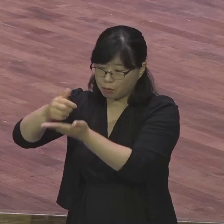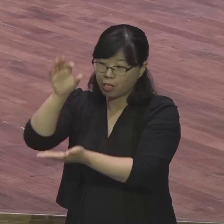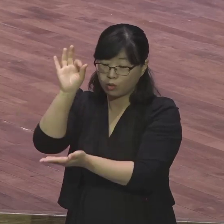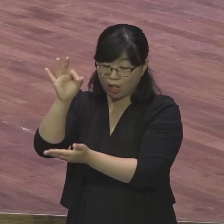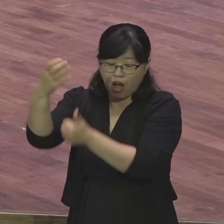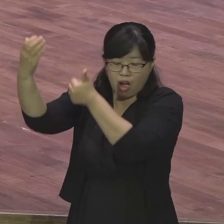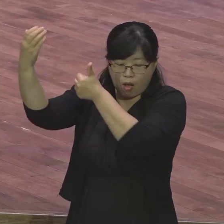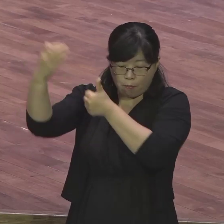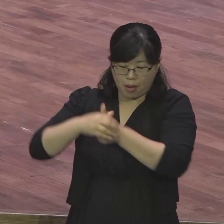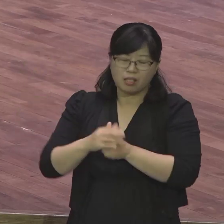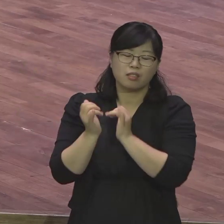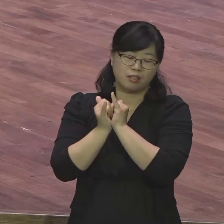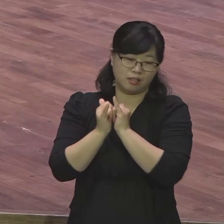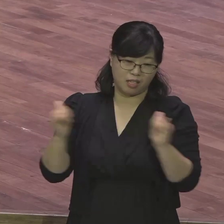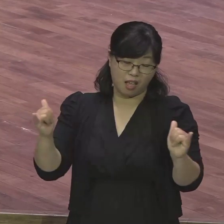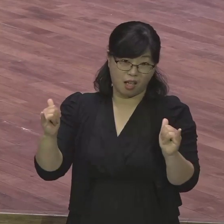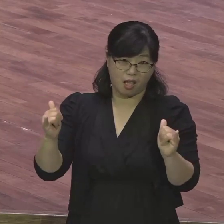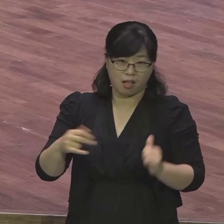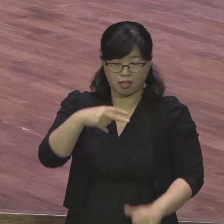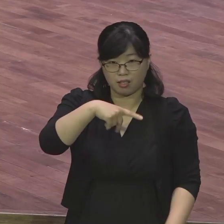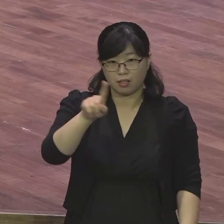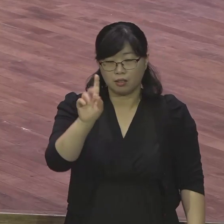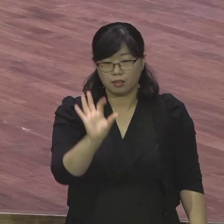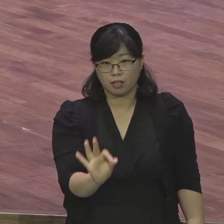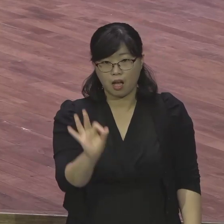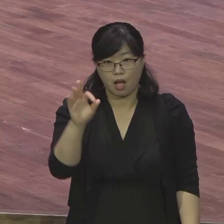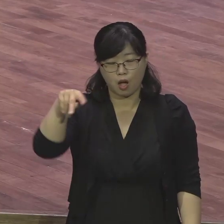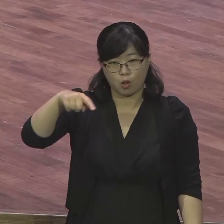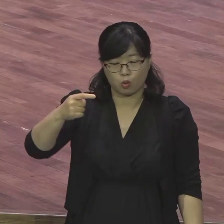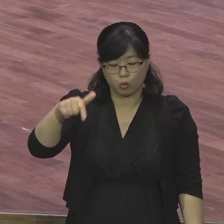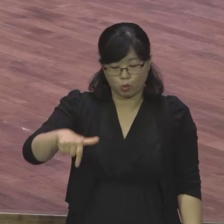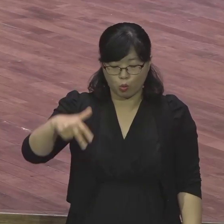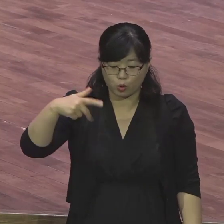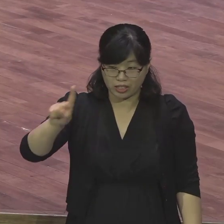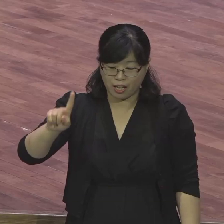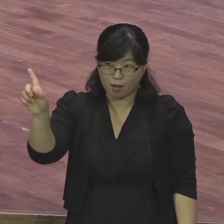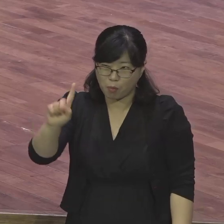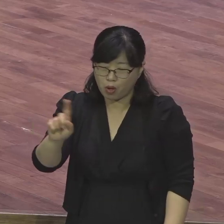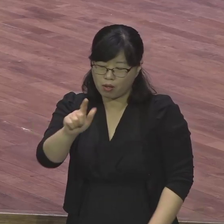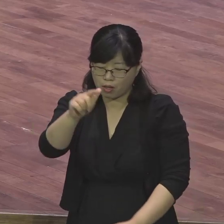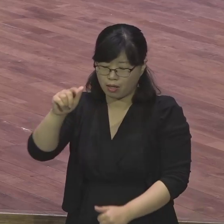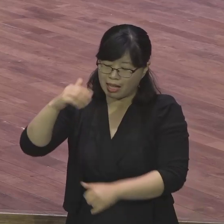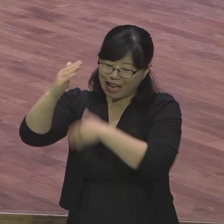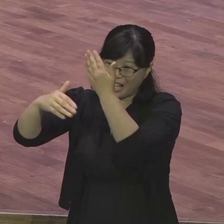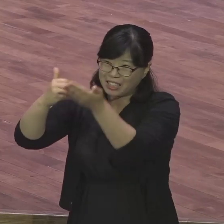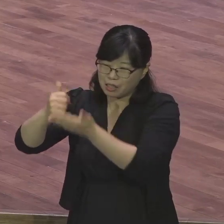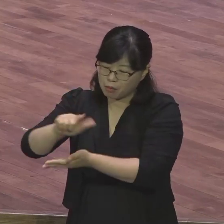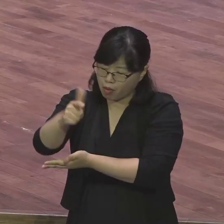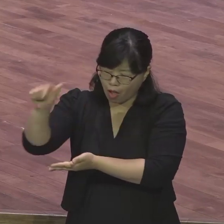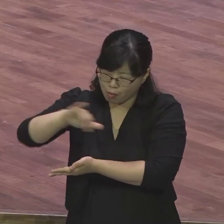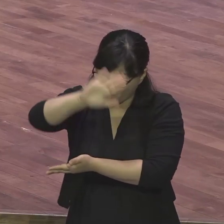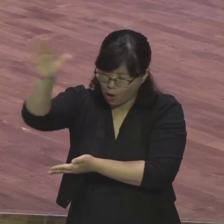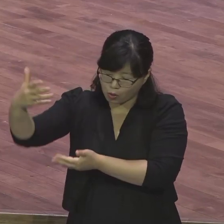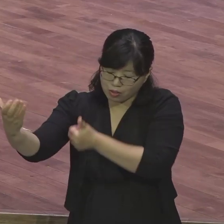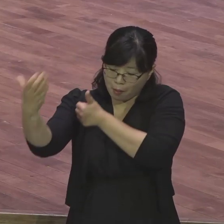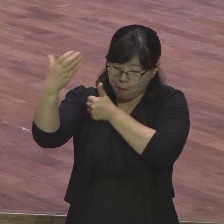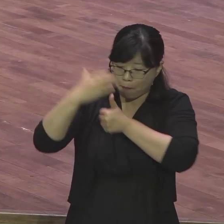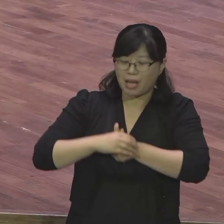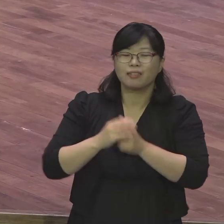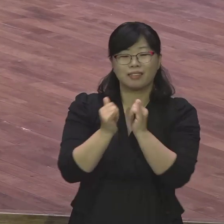육신적으로 그렇잖아요. 자녀는 아버지의 상속받을 자격이 있어요. 법적으로 있습니다. 상속해 줘야 돼요.